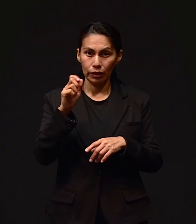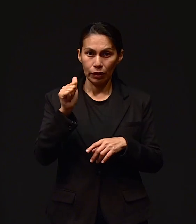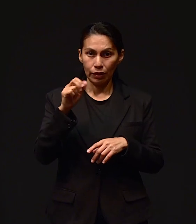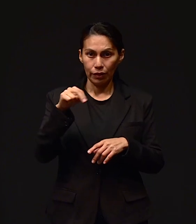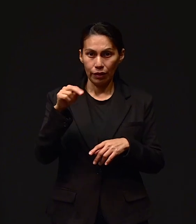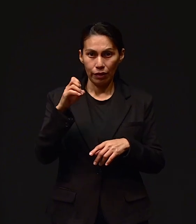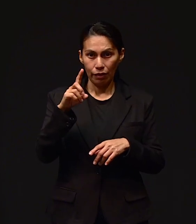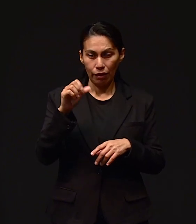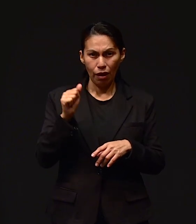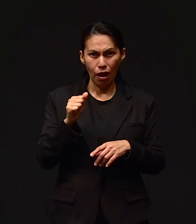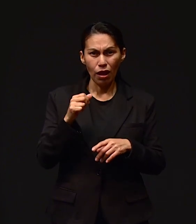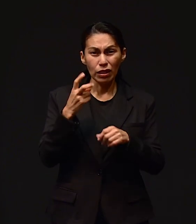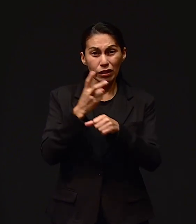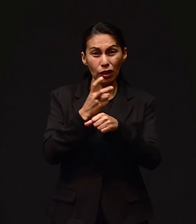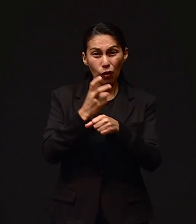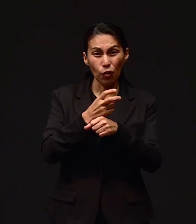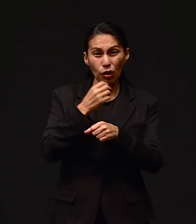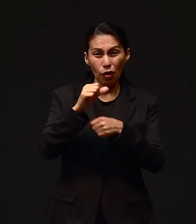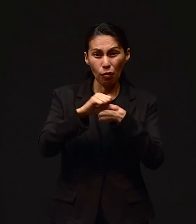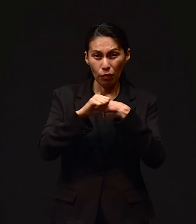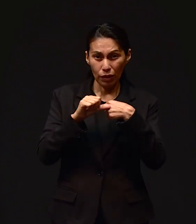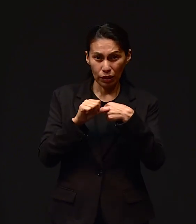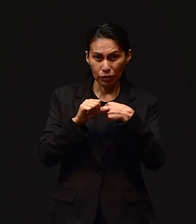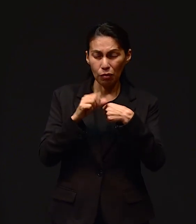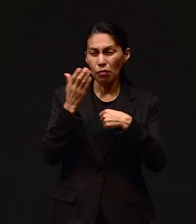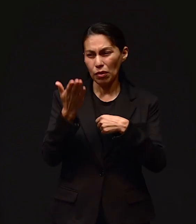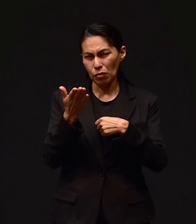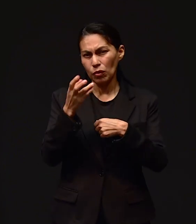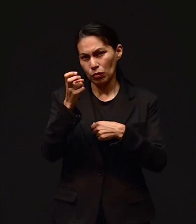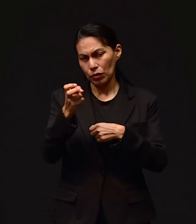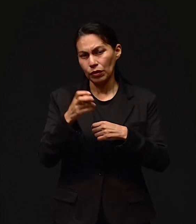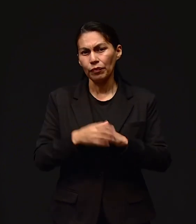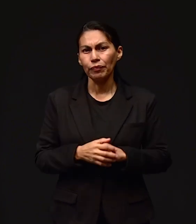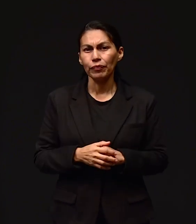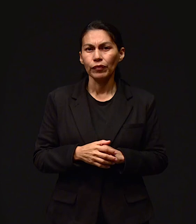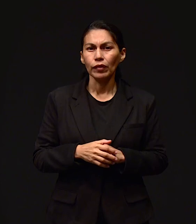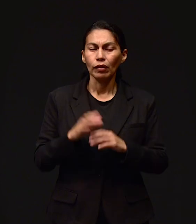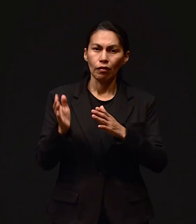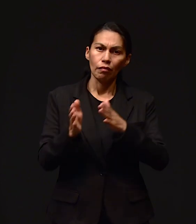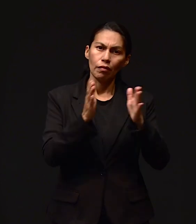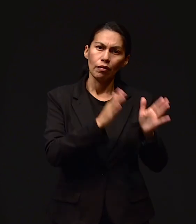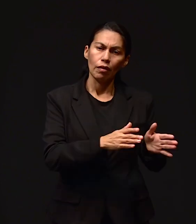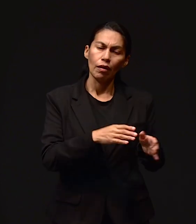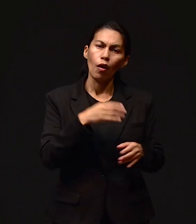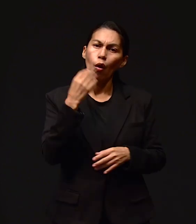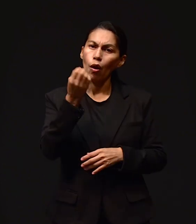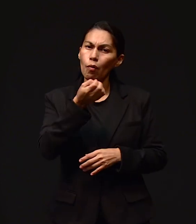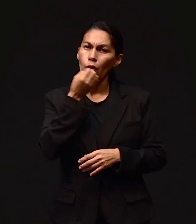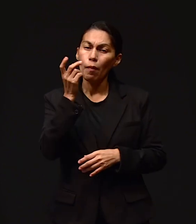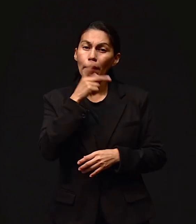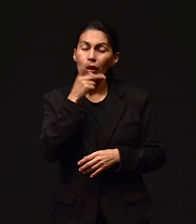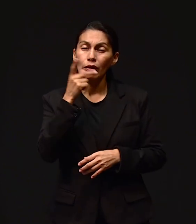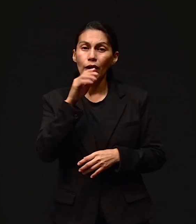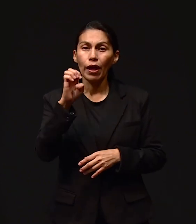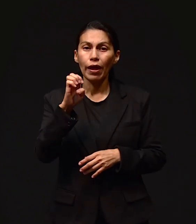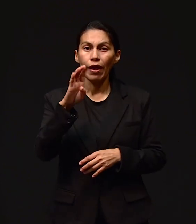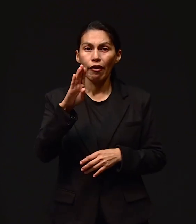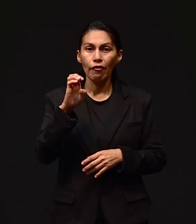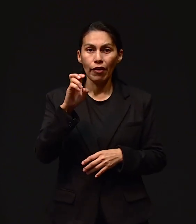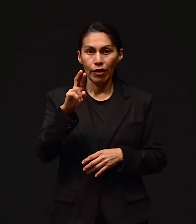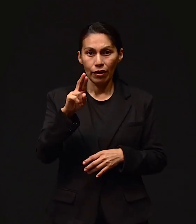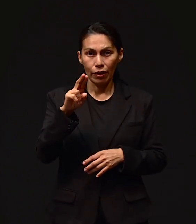y pedimos sus oraciones por ella También oremos por el pastor Ebed Hernández